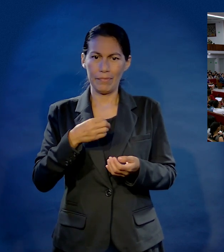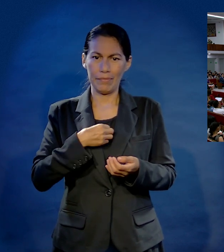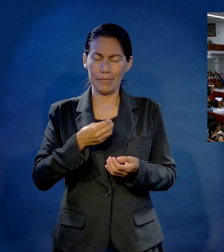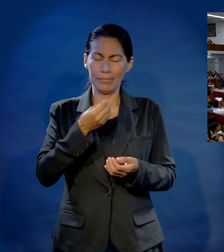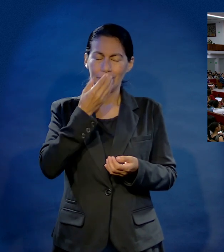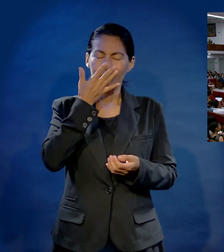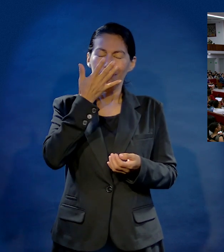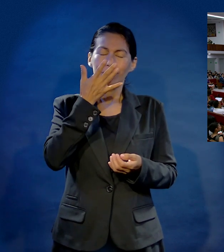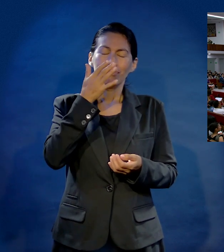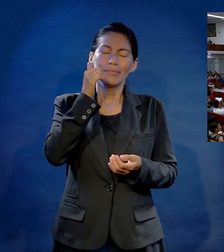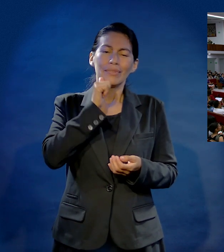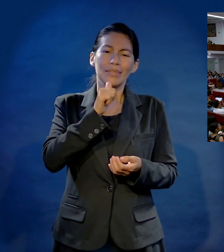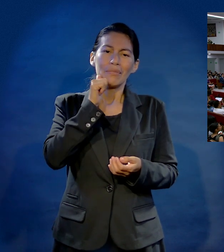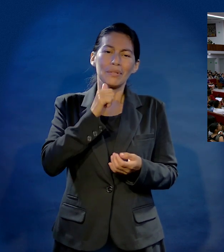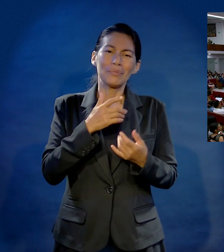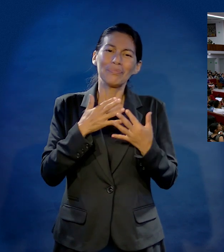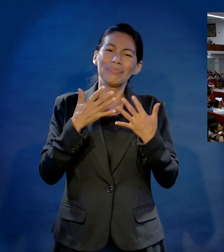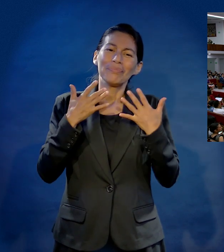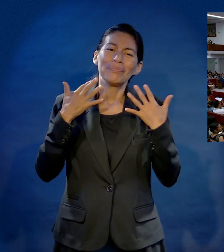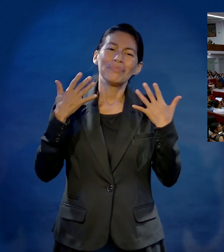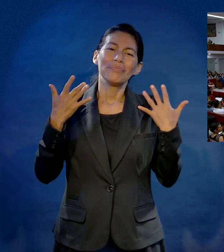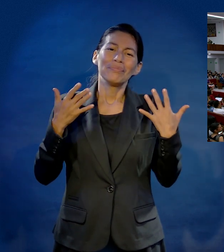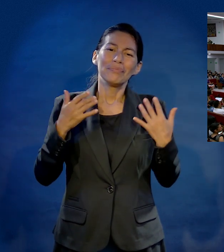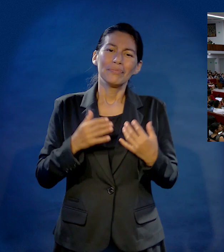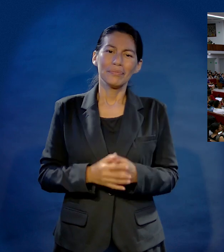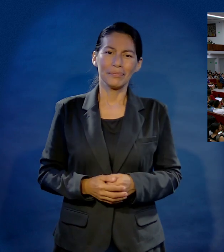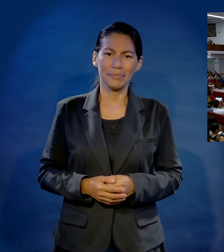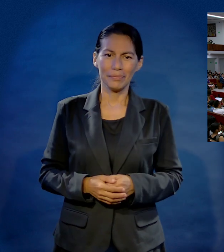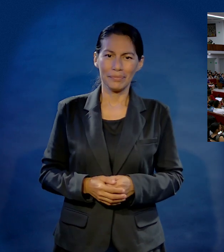y después te pones el perfume, siempre vas a oler bien rico.